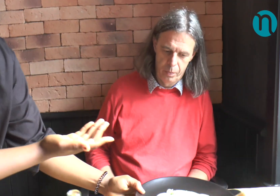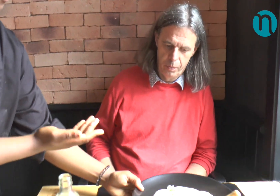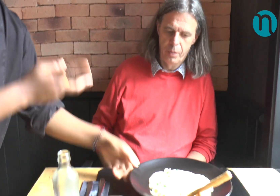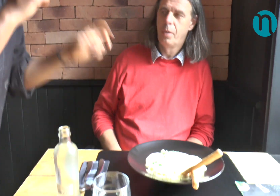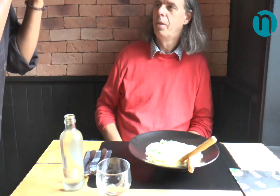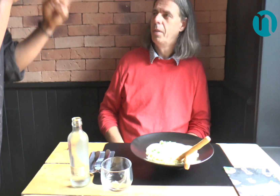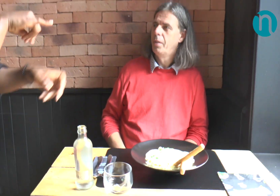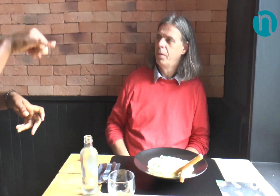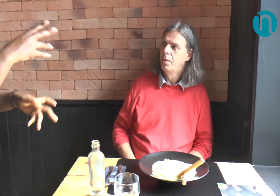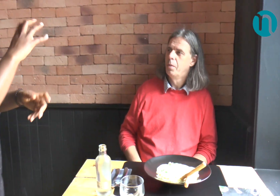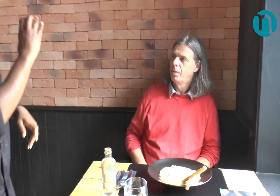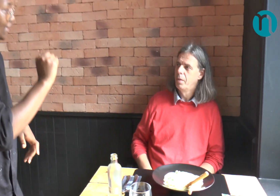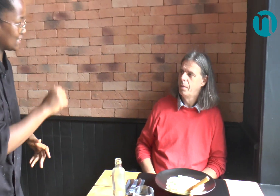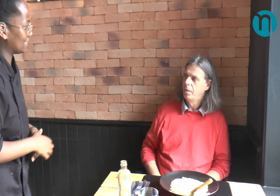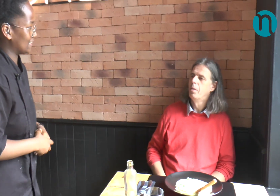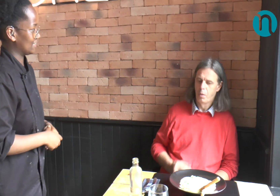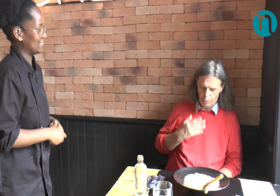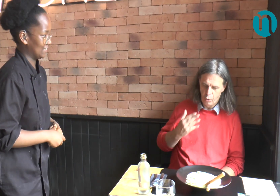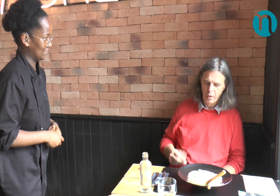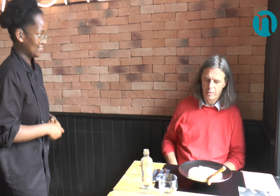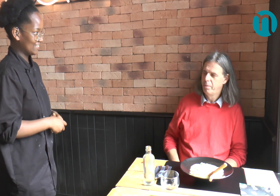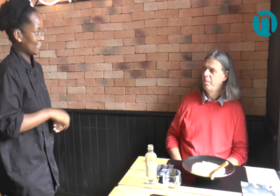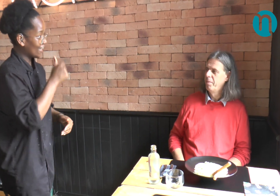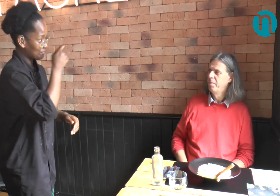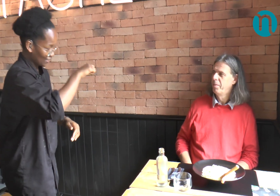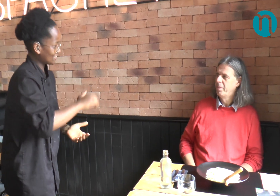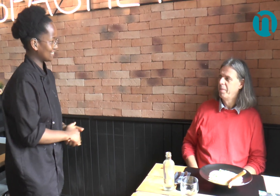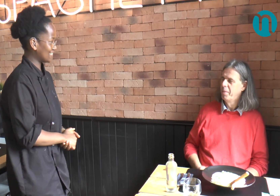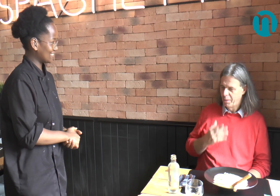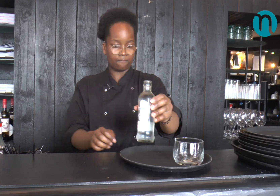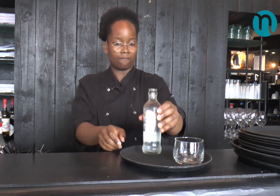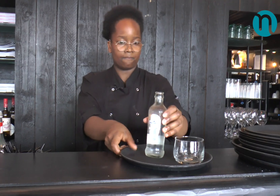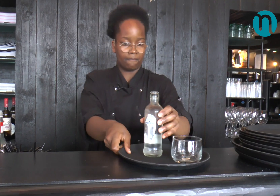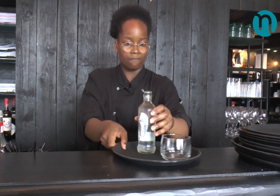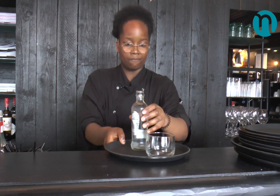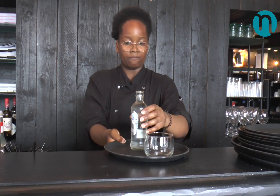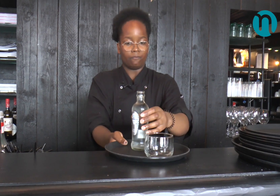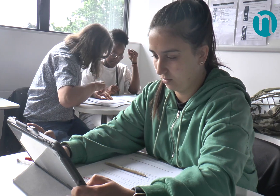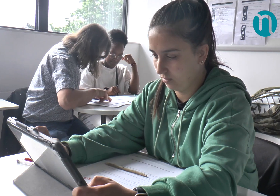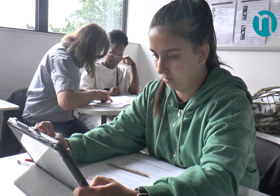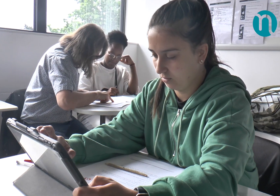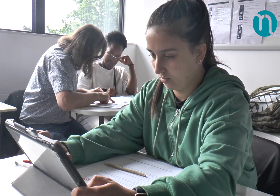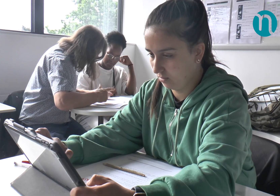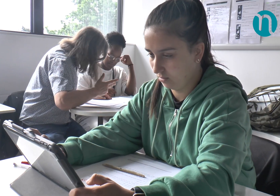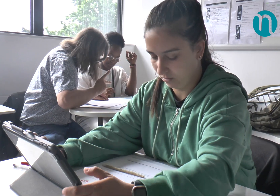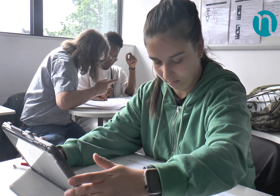de bar moet ik ook alles openmaken, de kassa klaarzetten, de computers klaarzetten. Op school